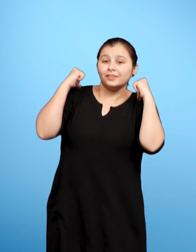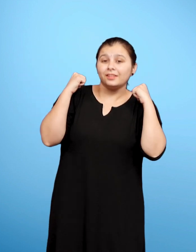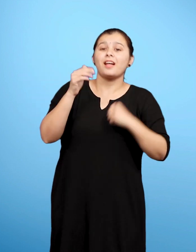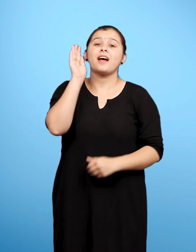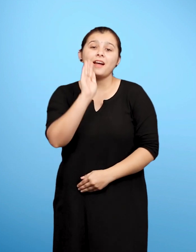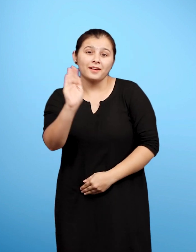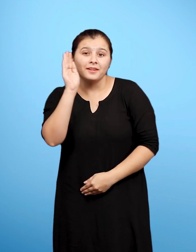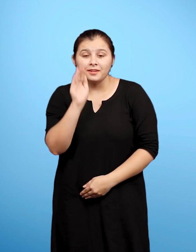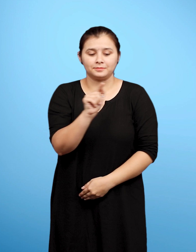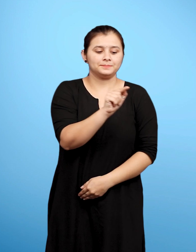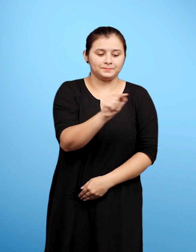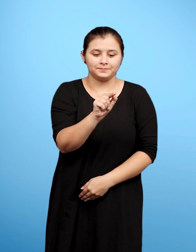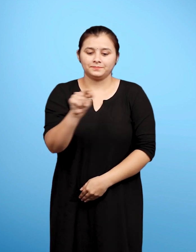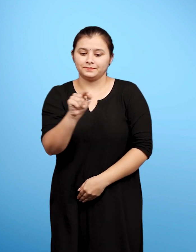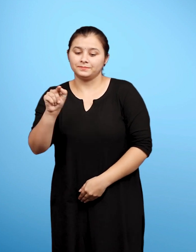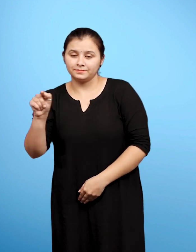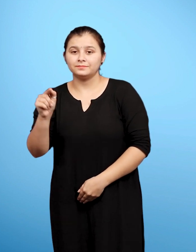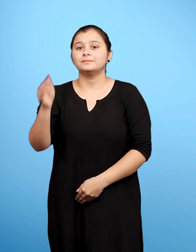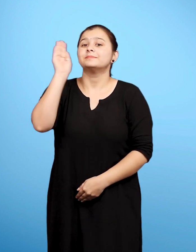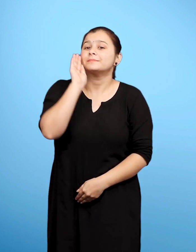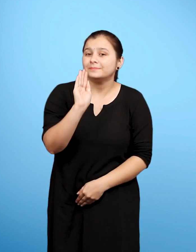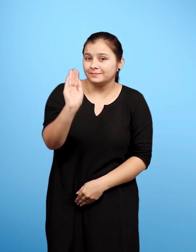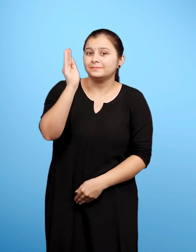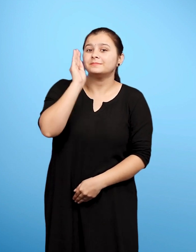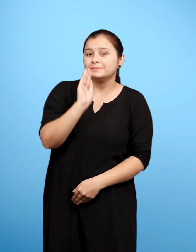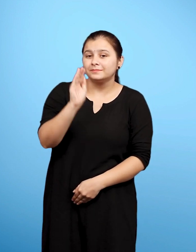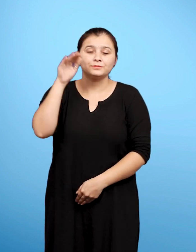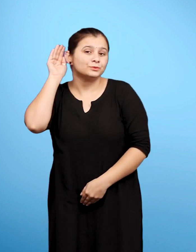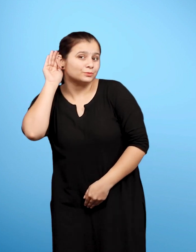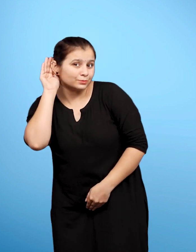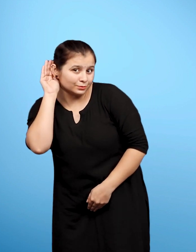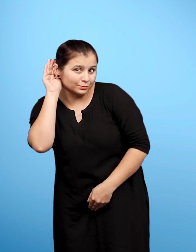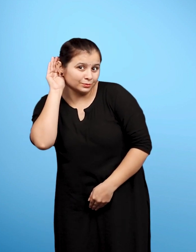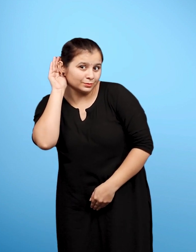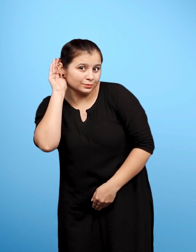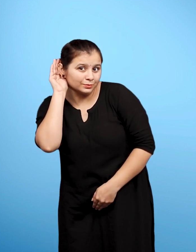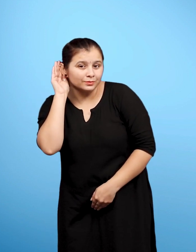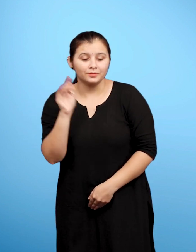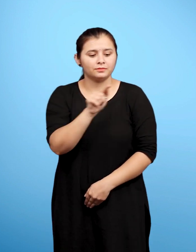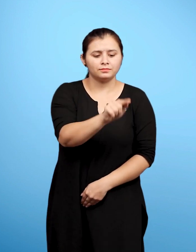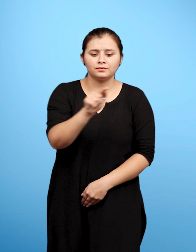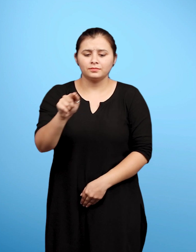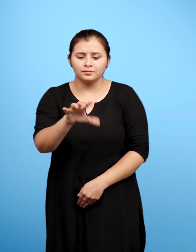गाना गा रहा था उसके गाने को रिक्त स्थान सुन रहा था